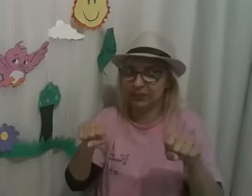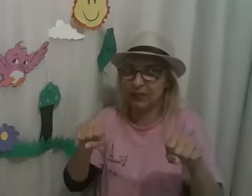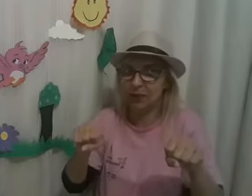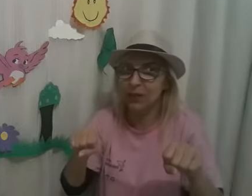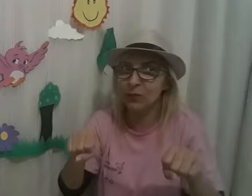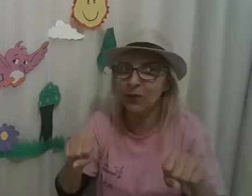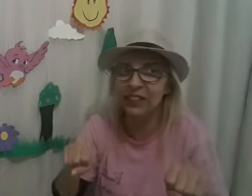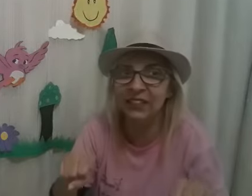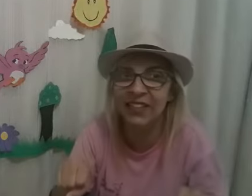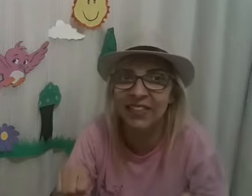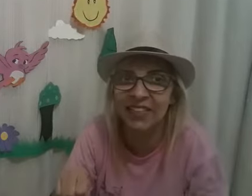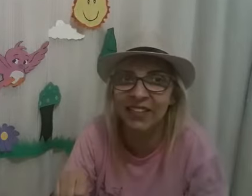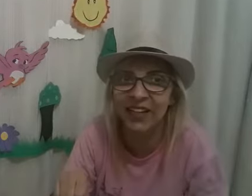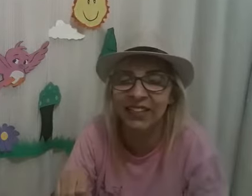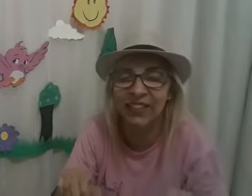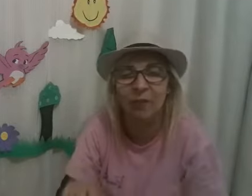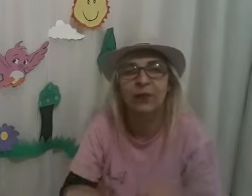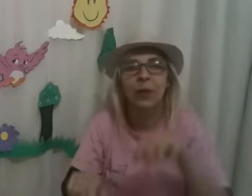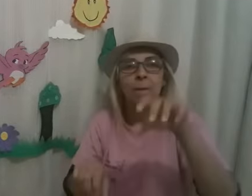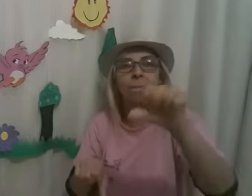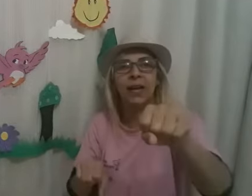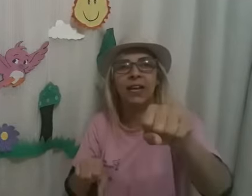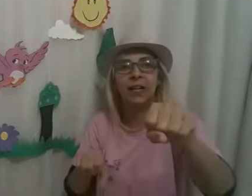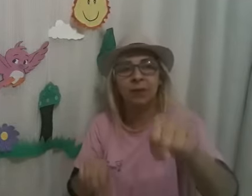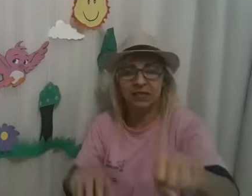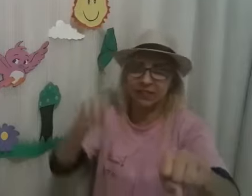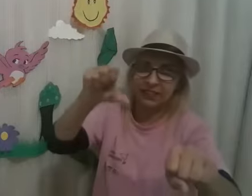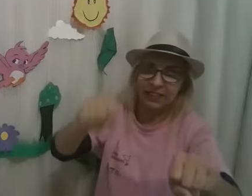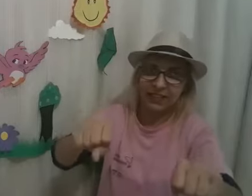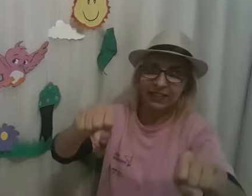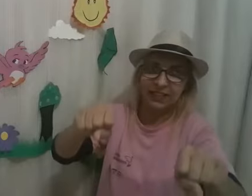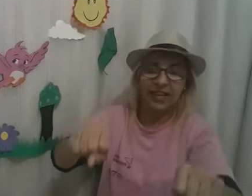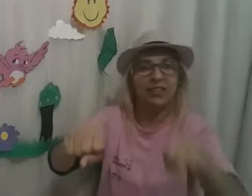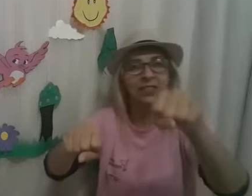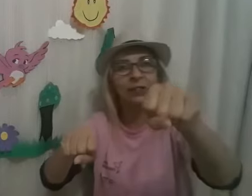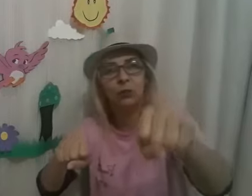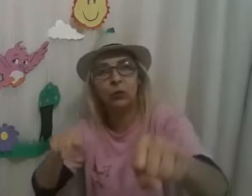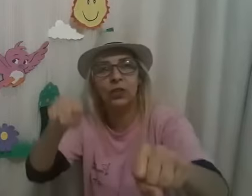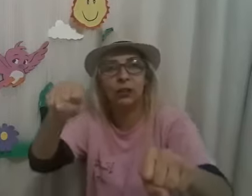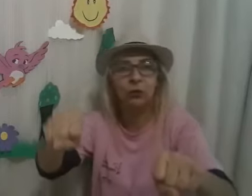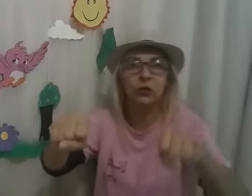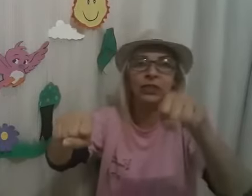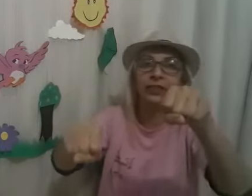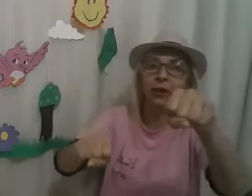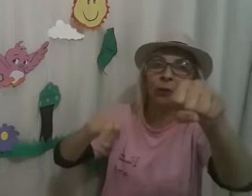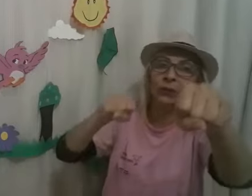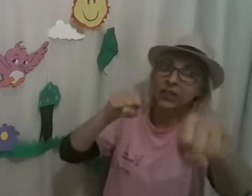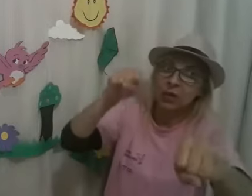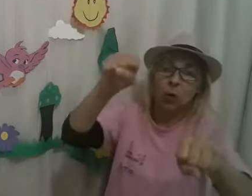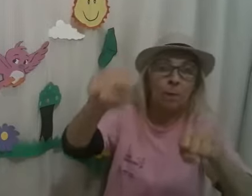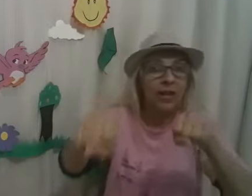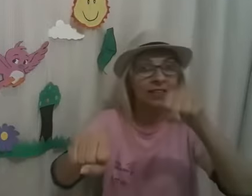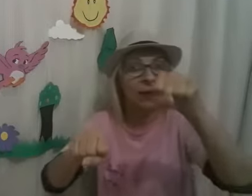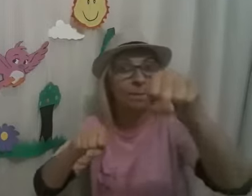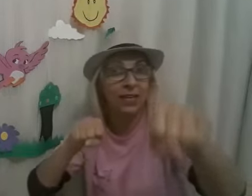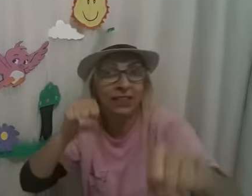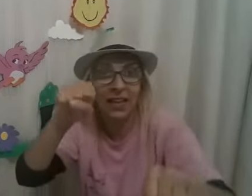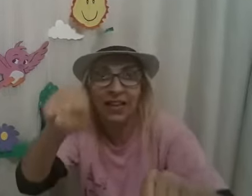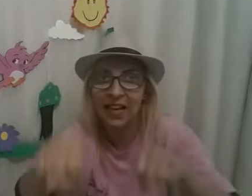Tem mais um pouquinho aí da estrada. Pegue a bicicleta, segura no guidão, comece a pedalar